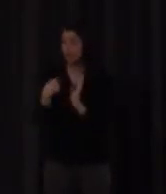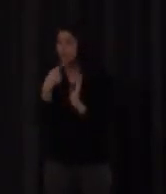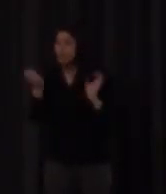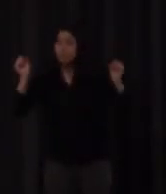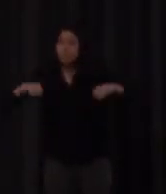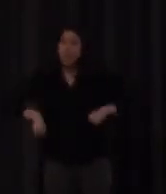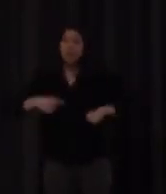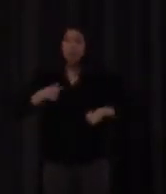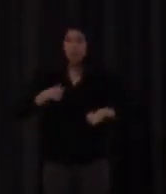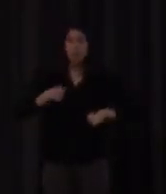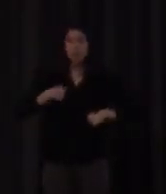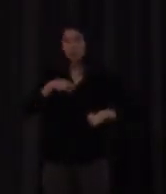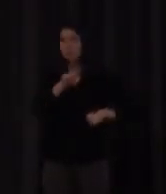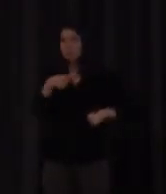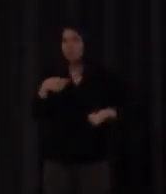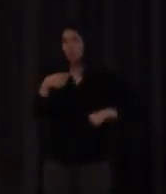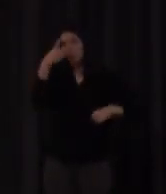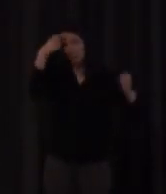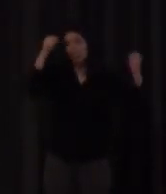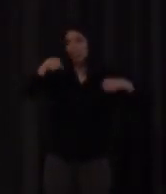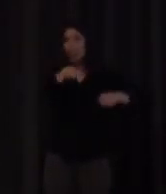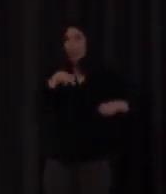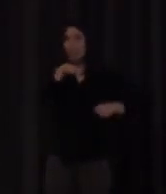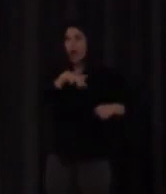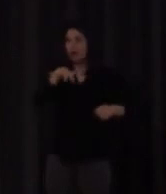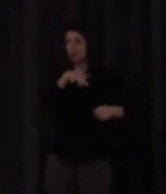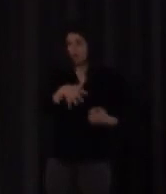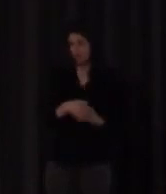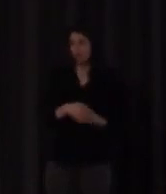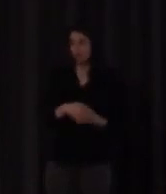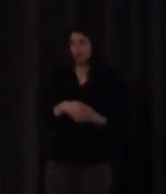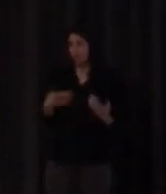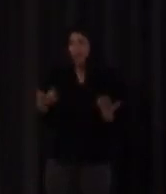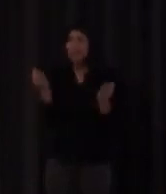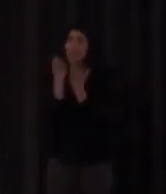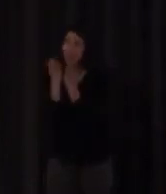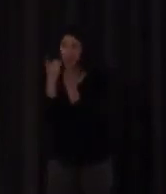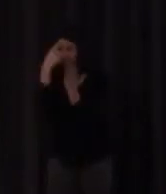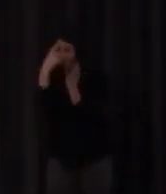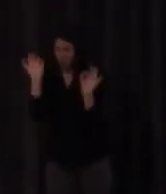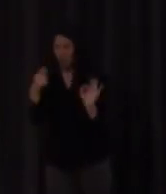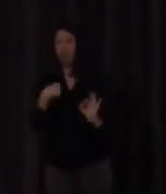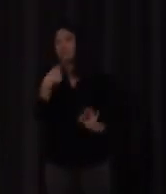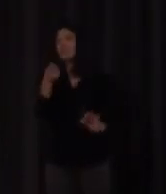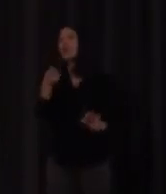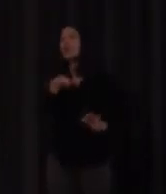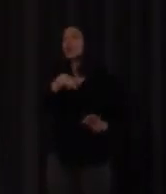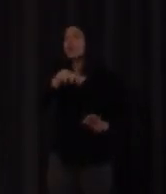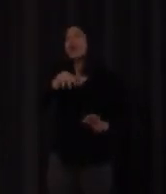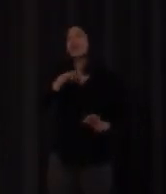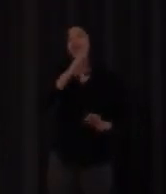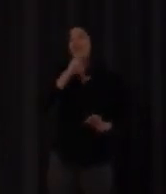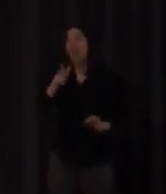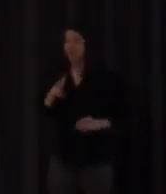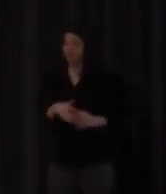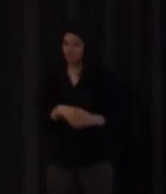primero escribo el lugar y voy a decir el lugar es un lugar hay que estudiárselos CH es un símbolo el símbolo